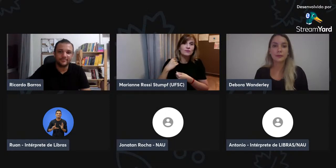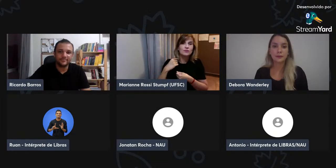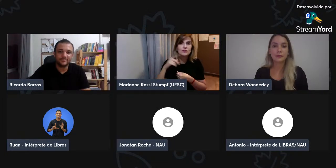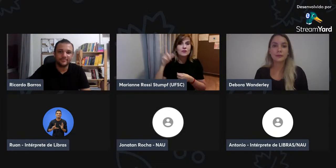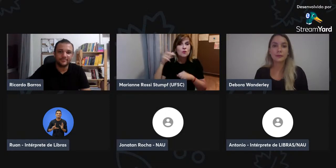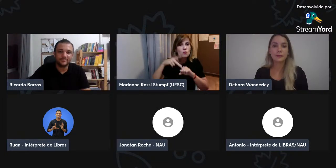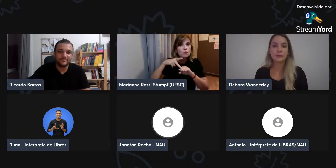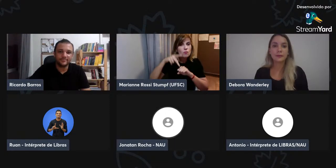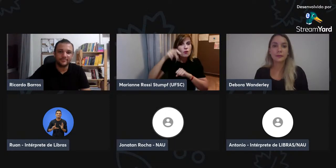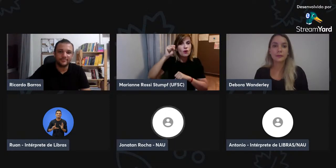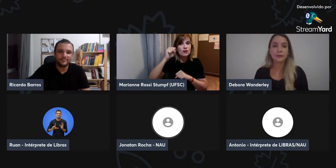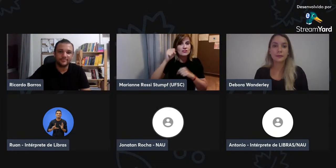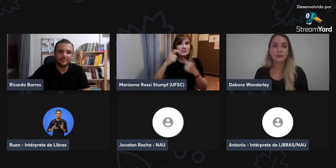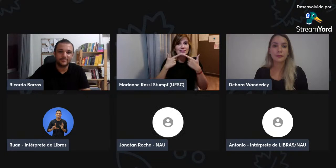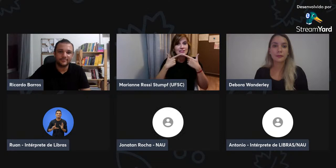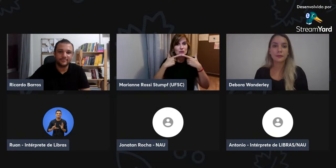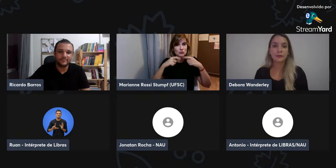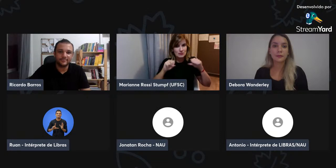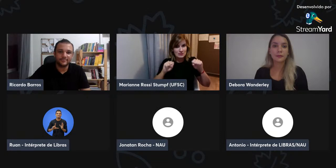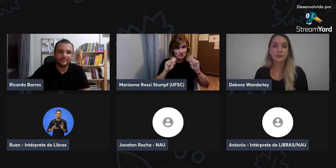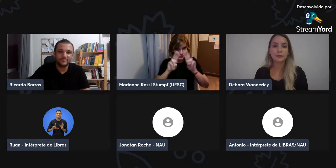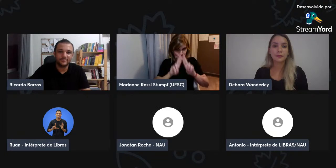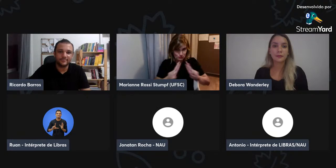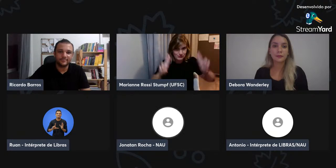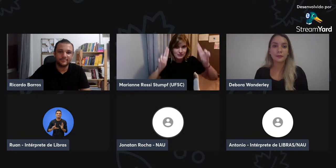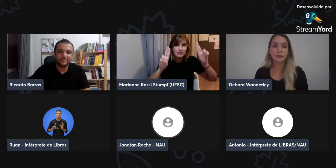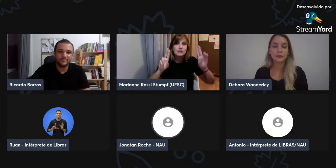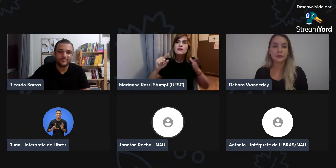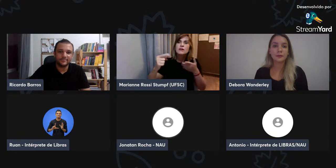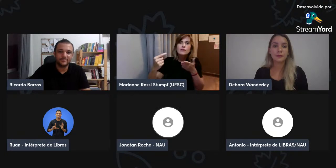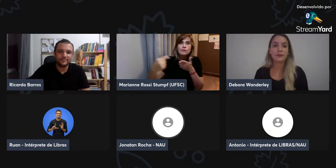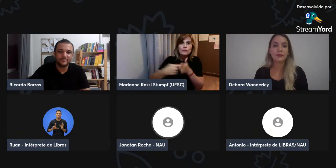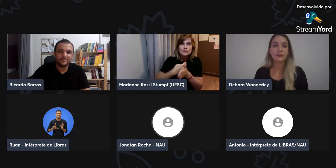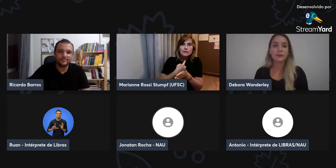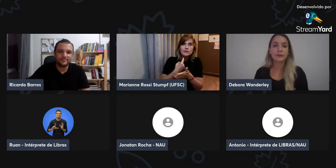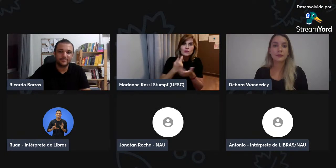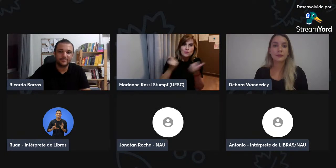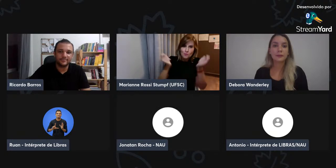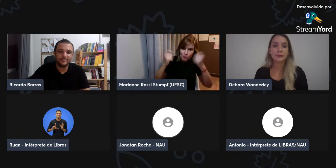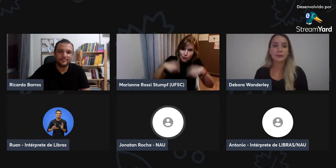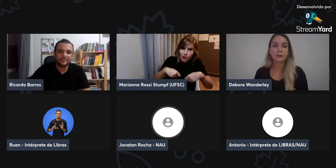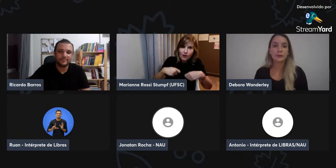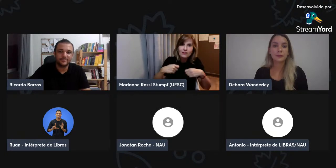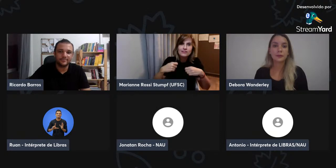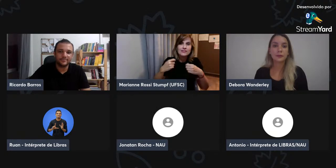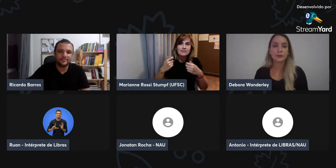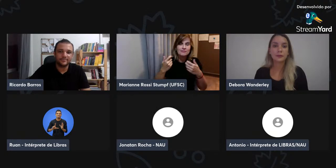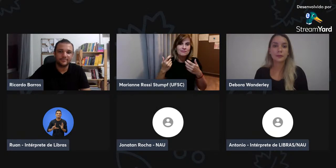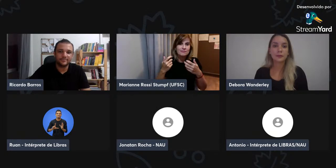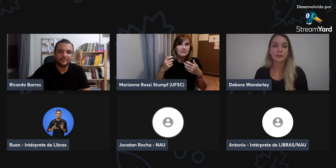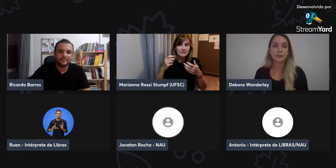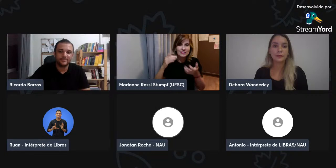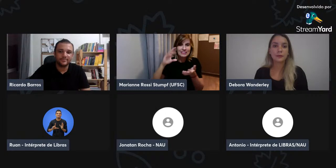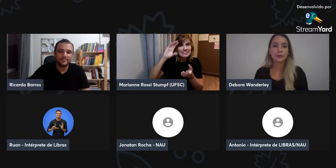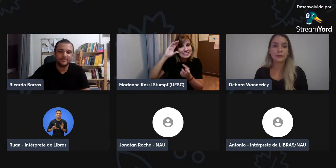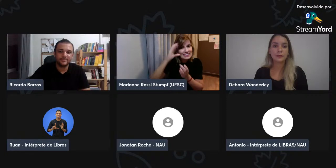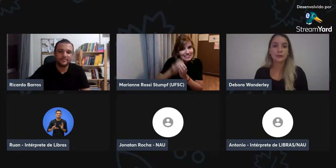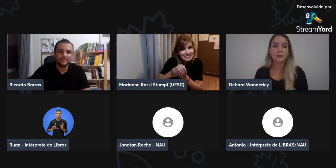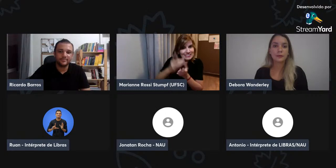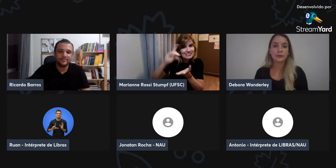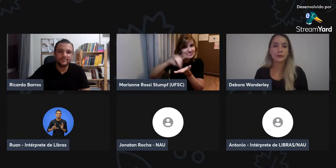um ano atrás, no trabalho de pós-graduação, na Federal, foi